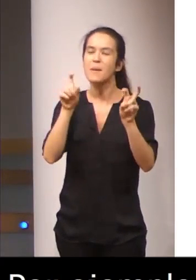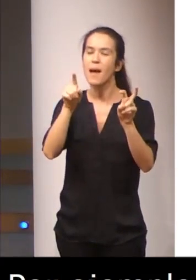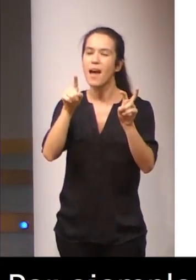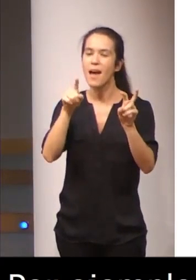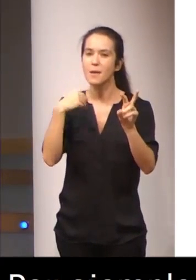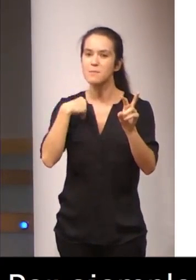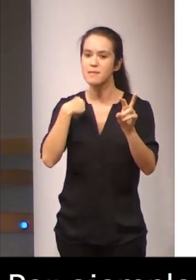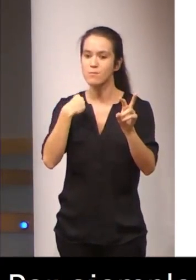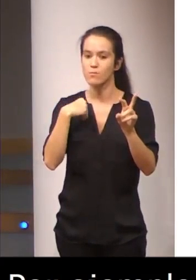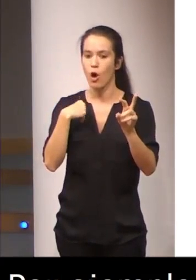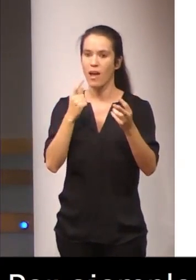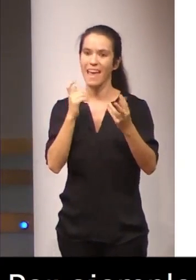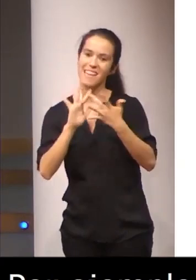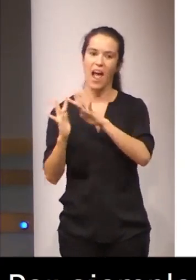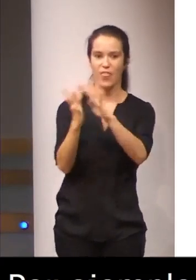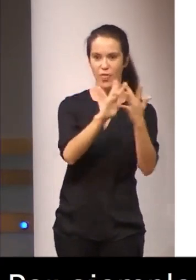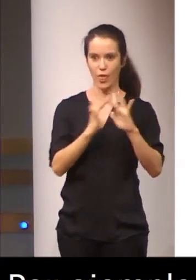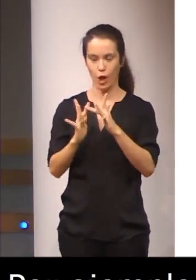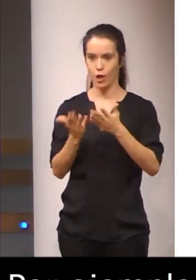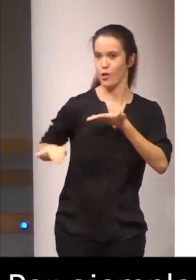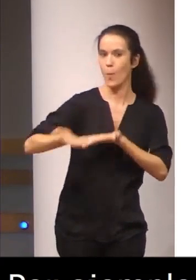la interacción y de la cooperación,